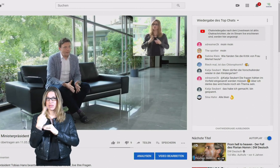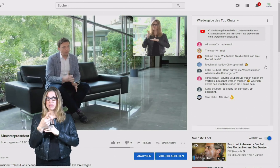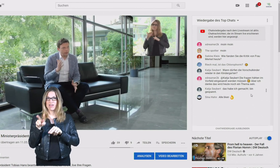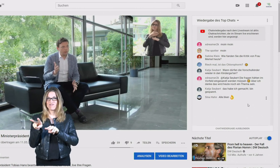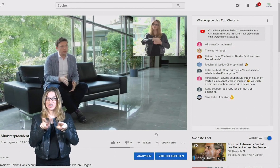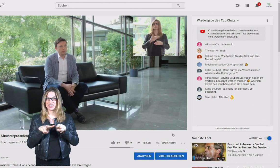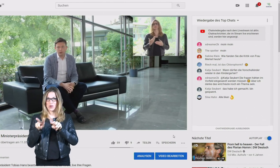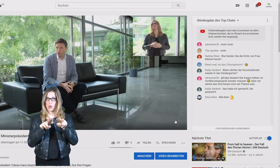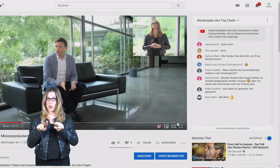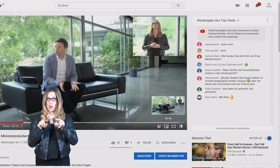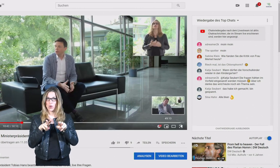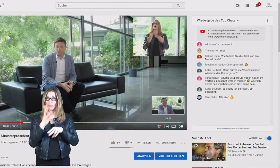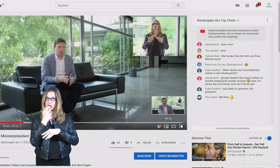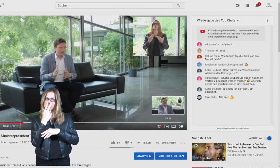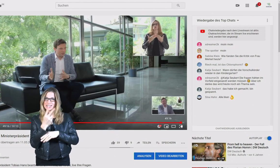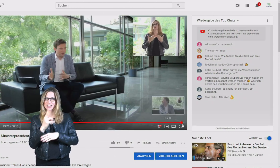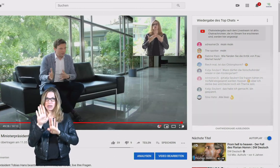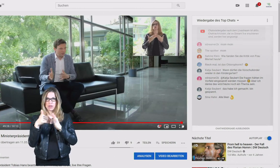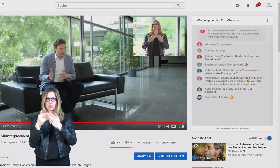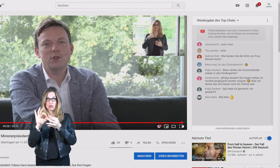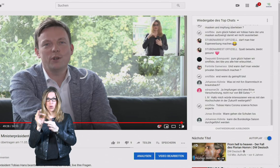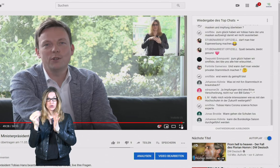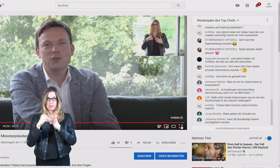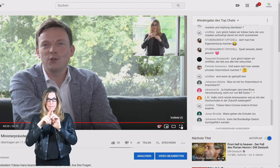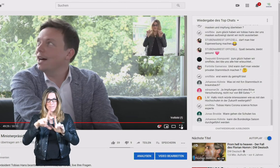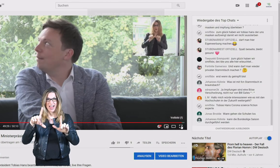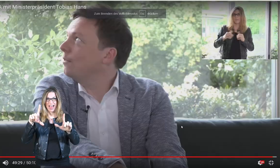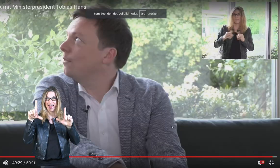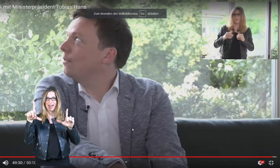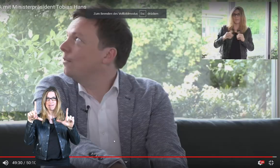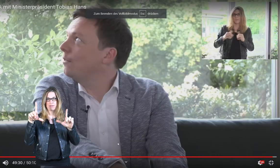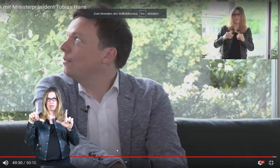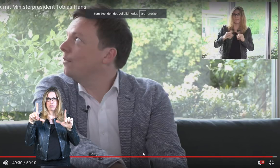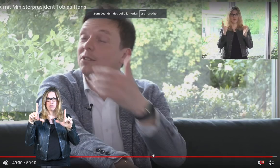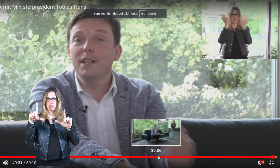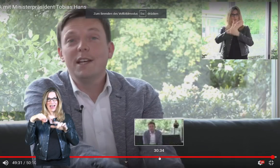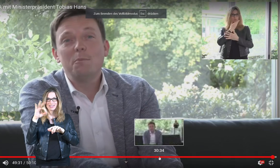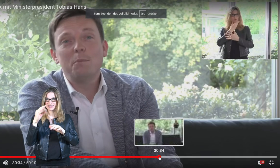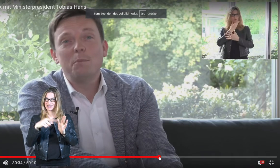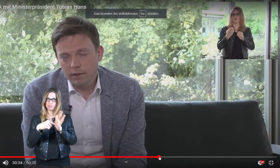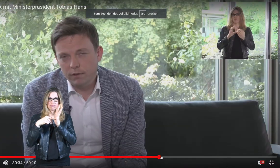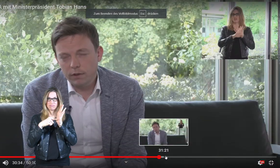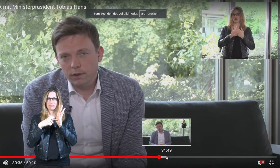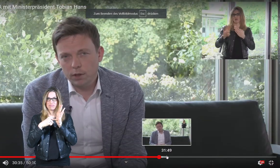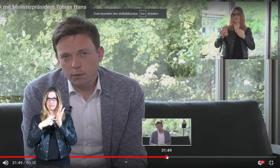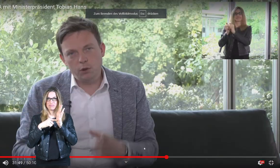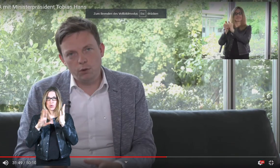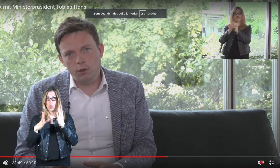ich jetzt nochmals hingehe und gehe auf diese Vollbildanzeige, jetzt habe ich es fast nach hinten gedrückt,